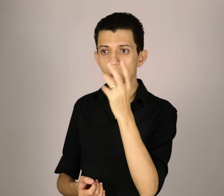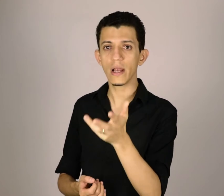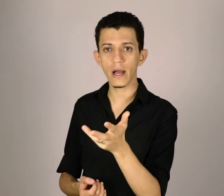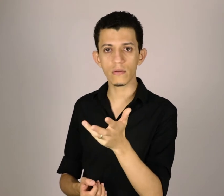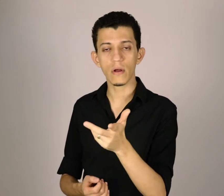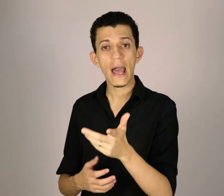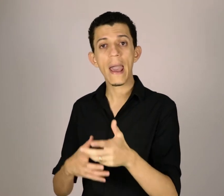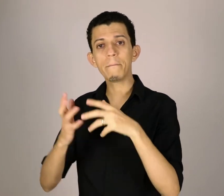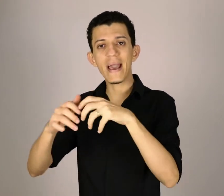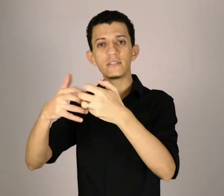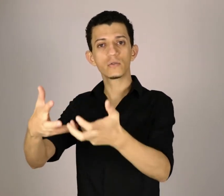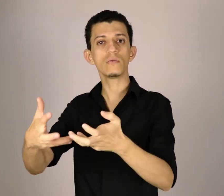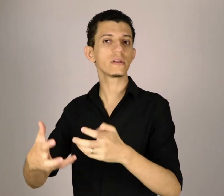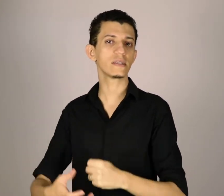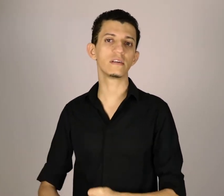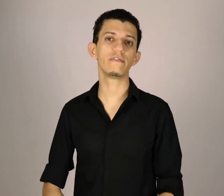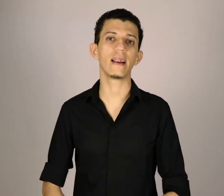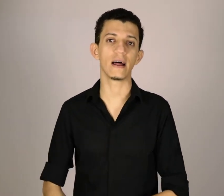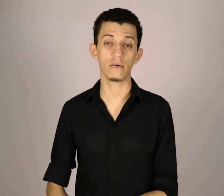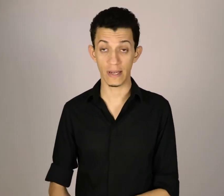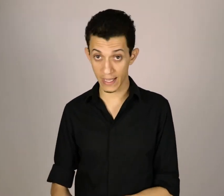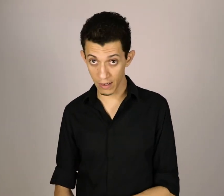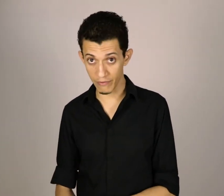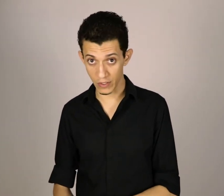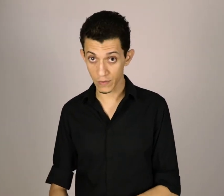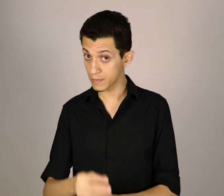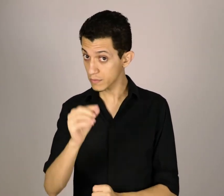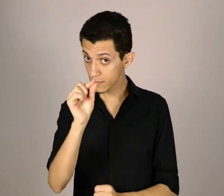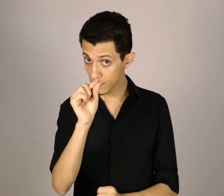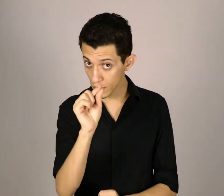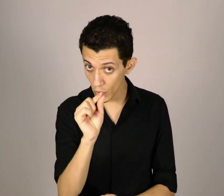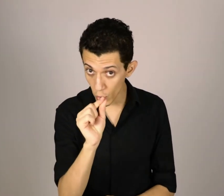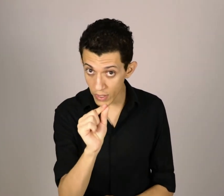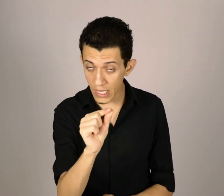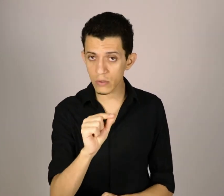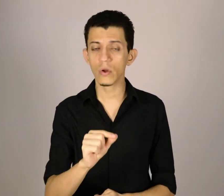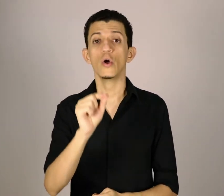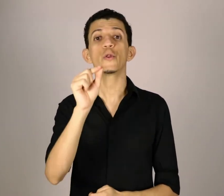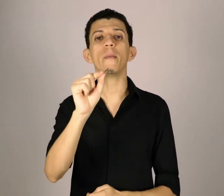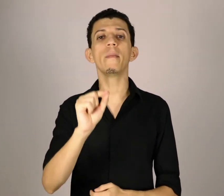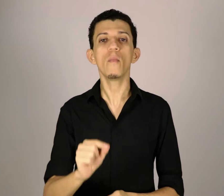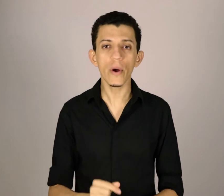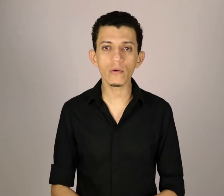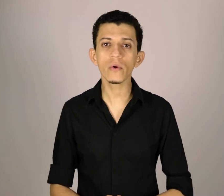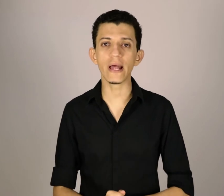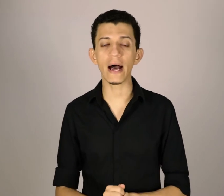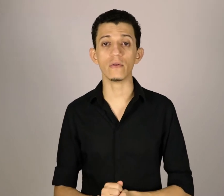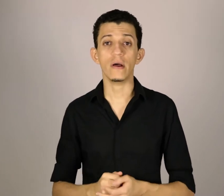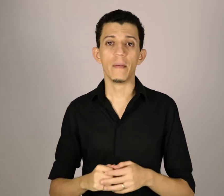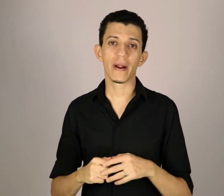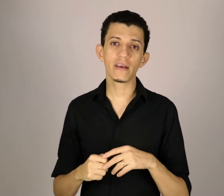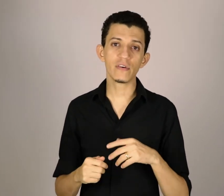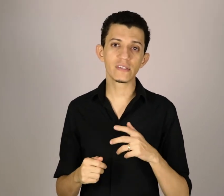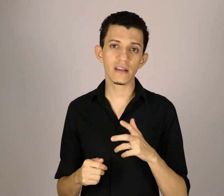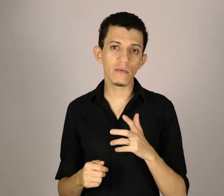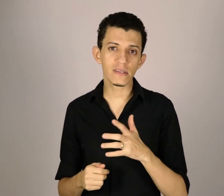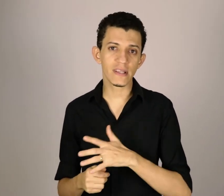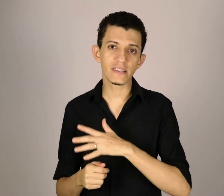olhando, repete tudo o que está sendo falado naquele vídeo. No entanto, tome muito cuidado para que você não esteja